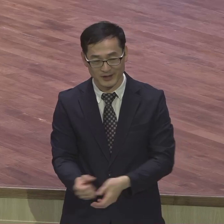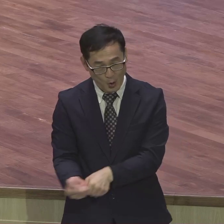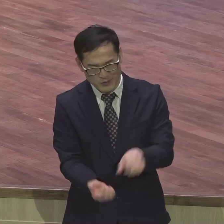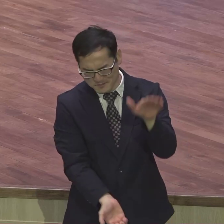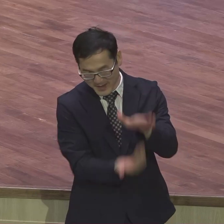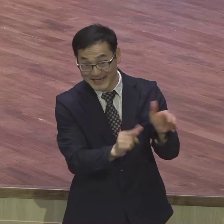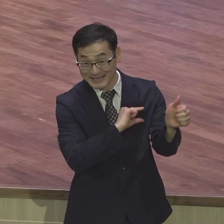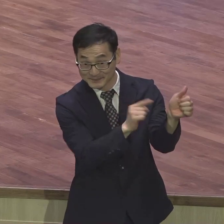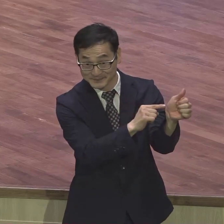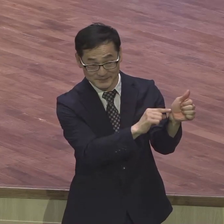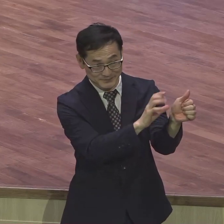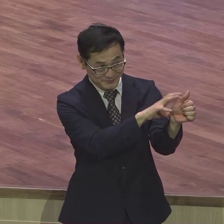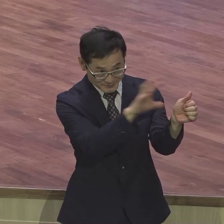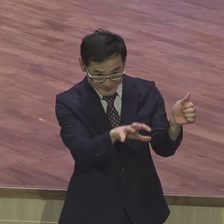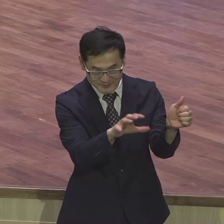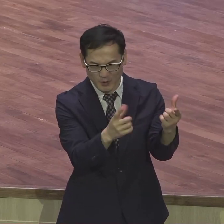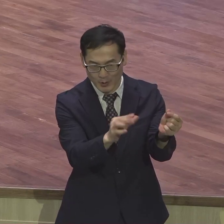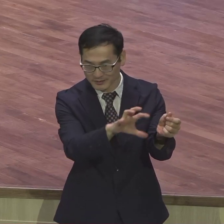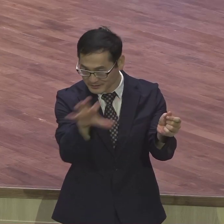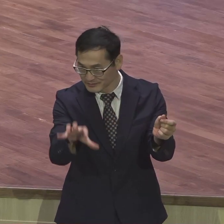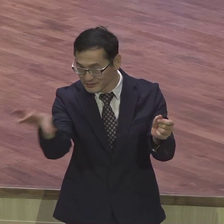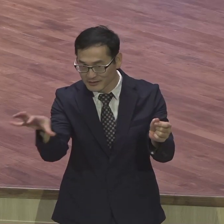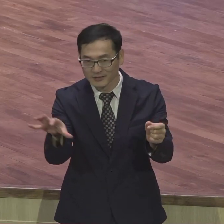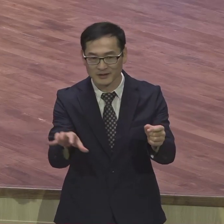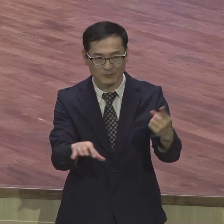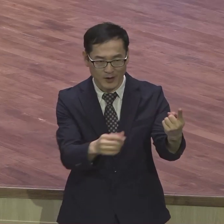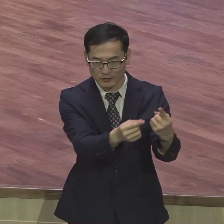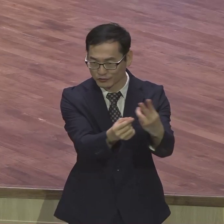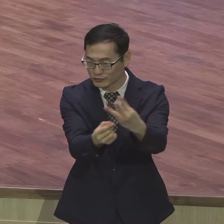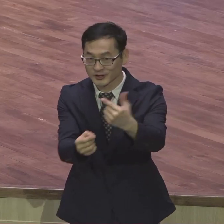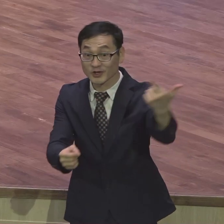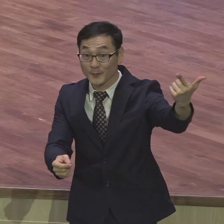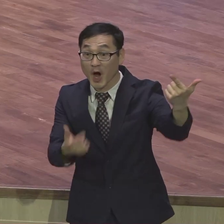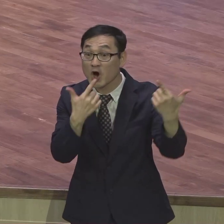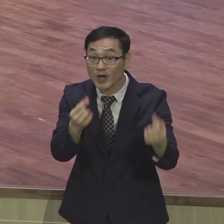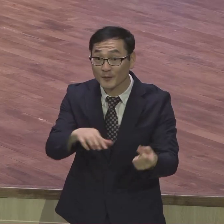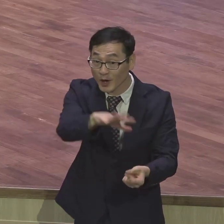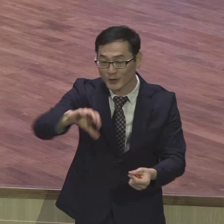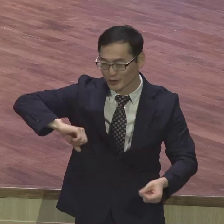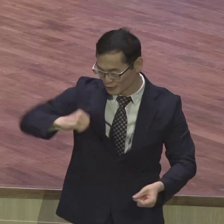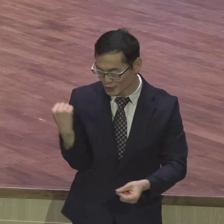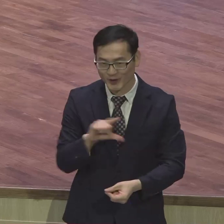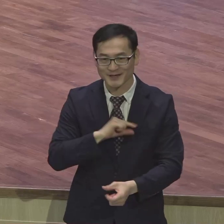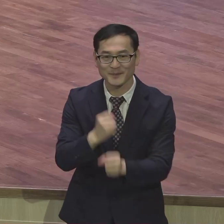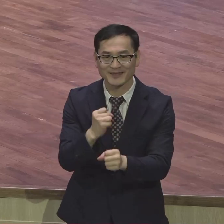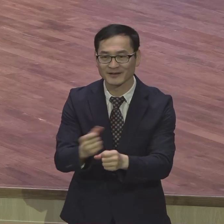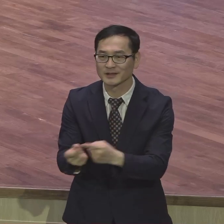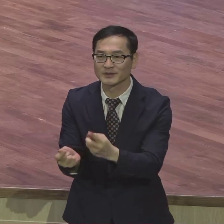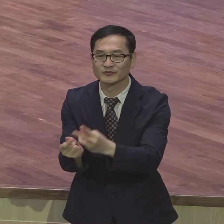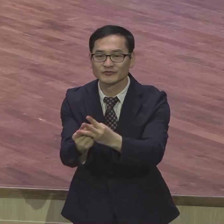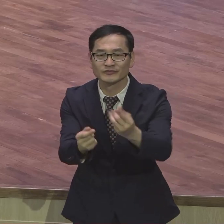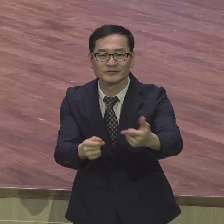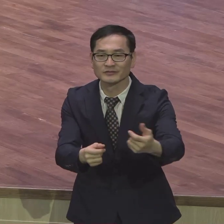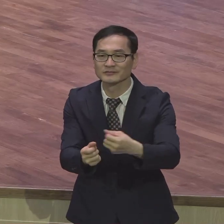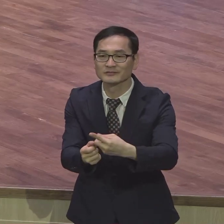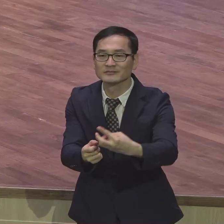식스 있어도 좋아 김순종은 식스 순종 여러분 하나님의 말씀에